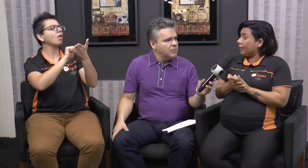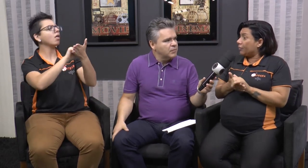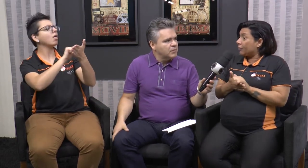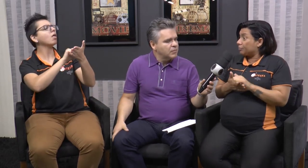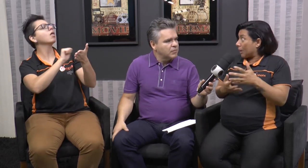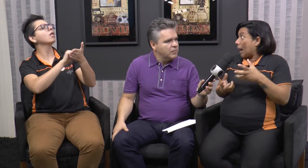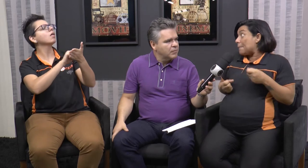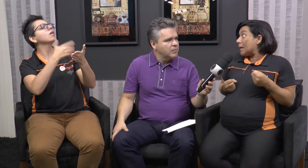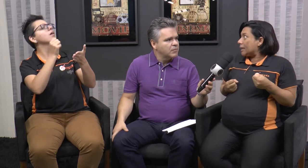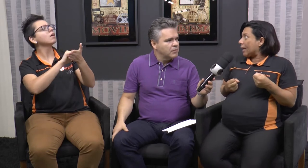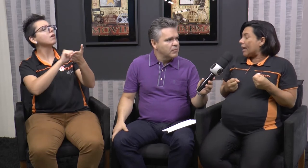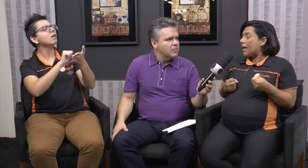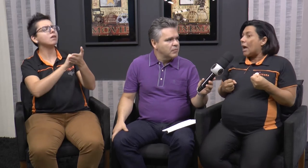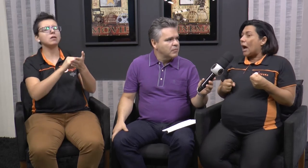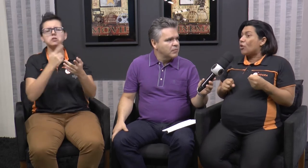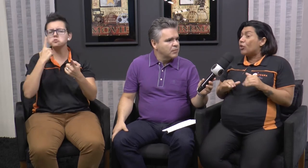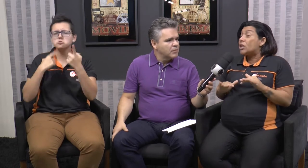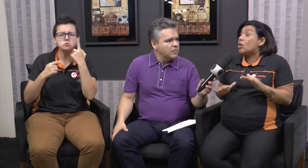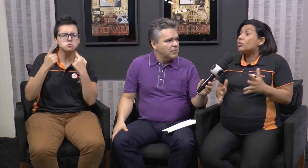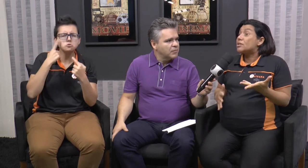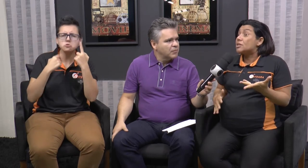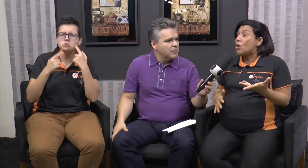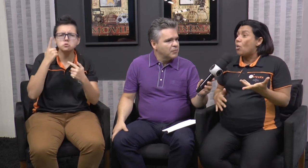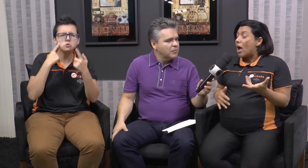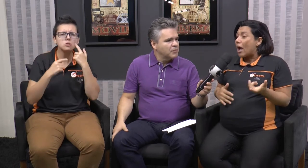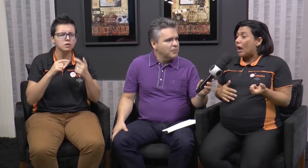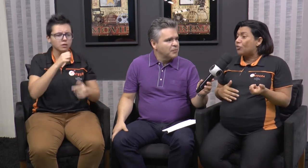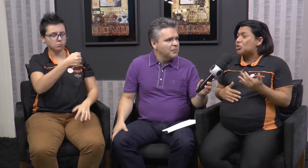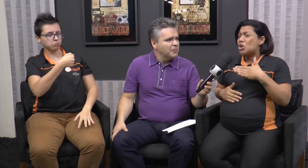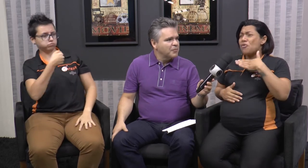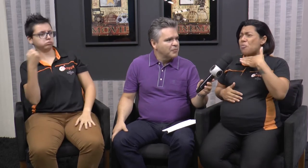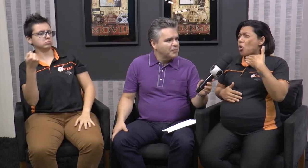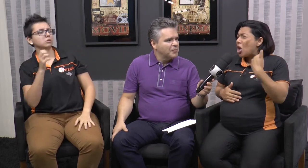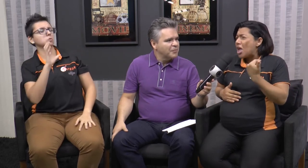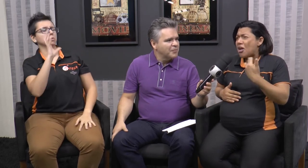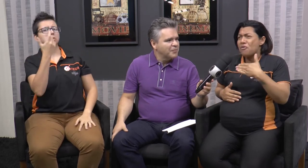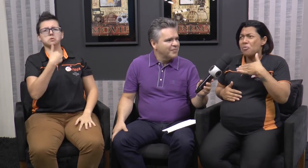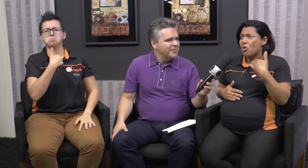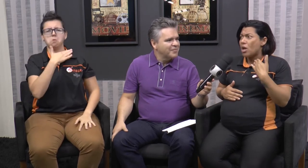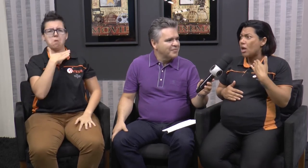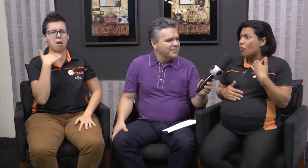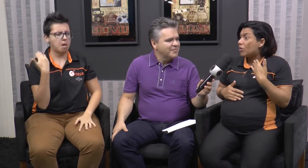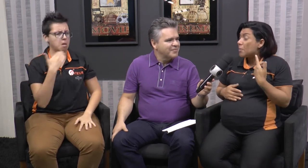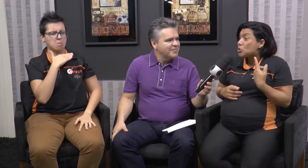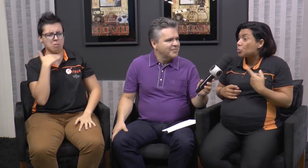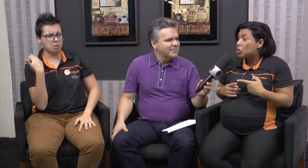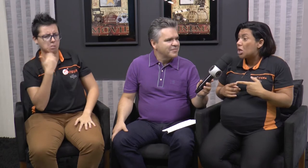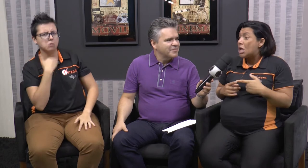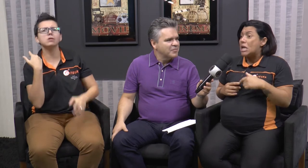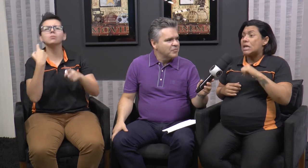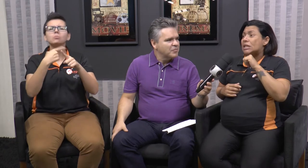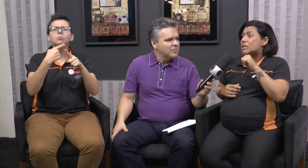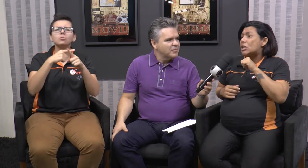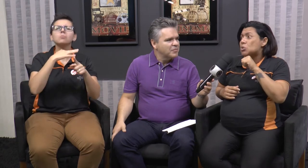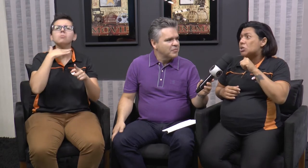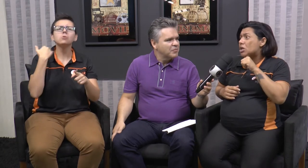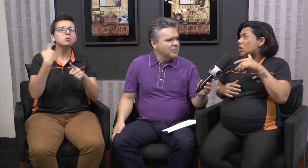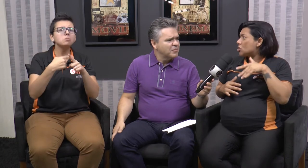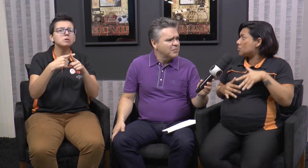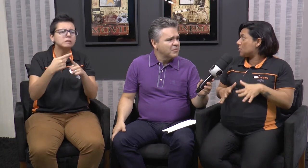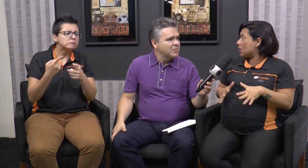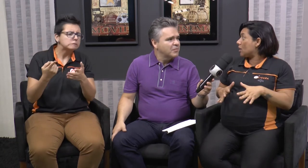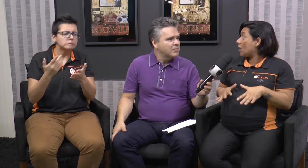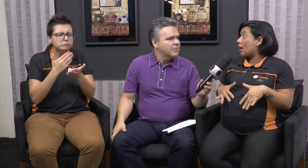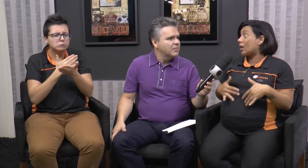pra ela abrir, né? Aí eu falei, o aconteceu? Aí ela falou assim, eu vou morrer, eu vou morrer. Eu falei, mas por quê? Que tá saindo